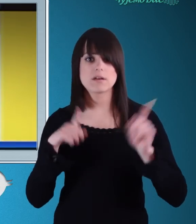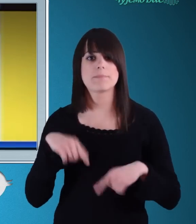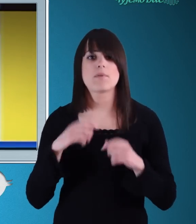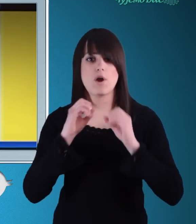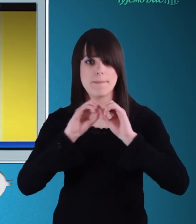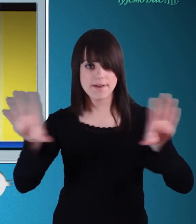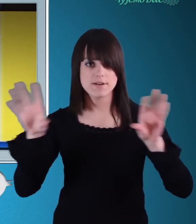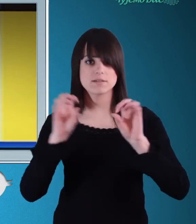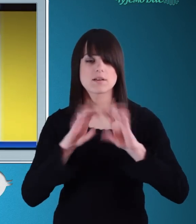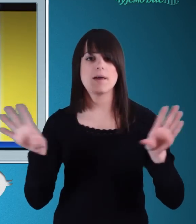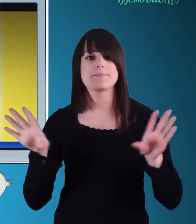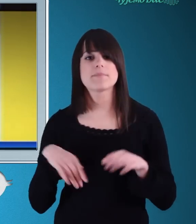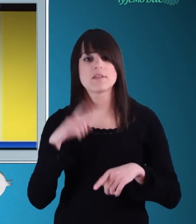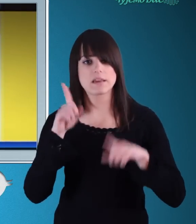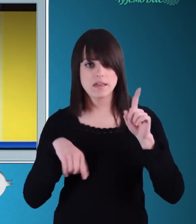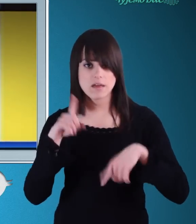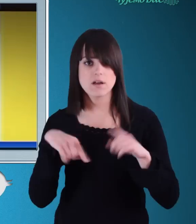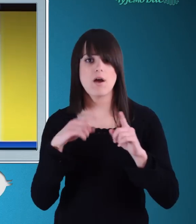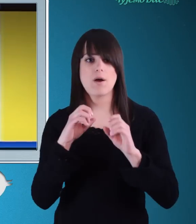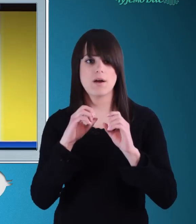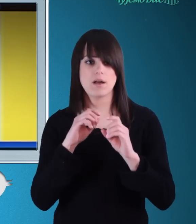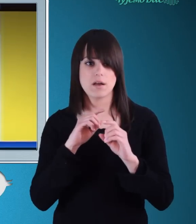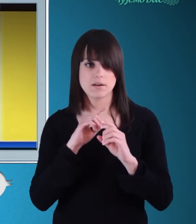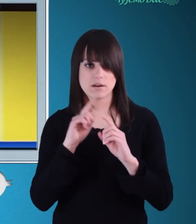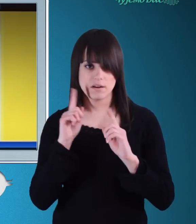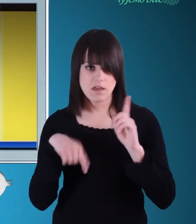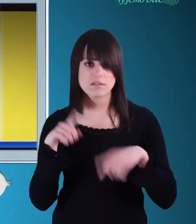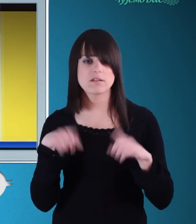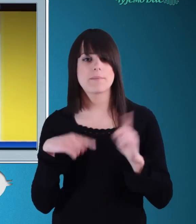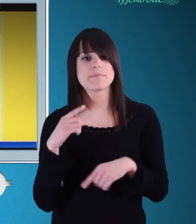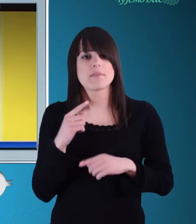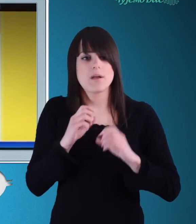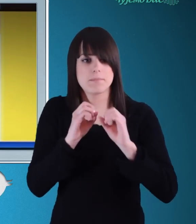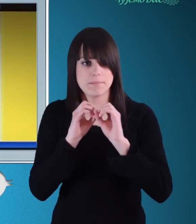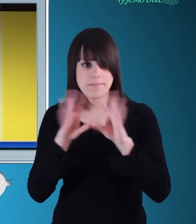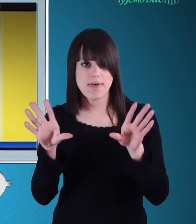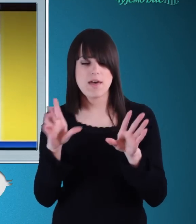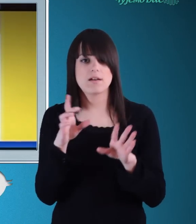ukucaćete korisničko ime medija koje obaveštavate.